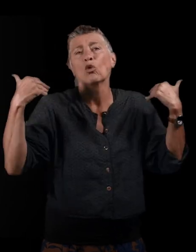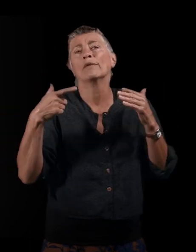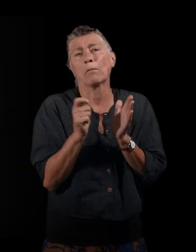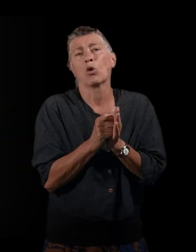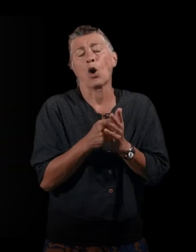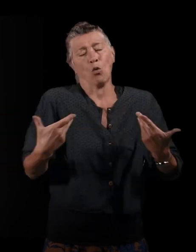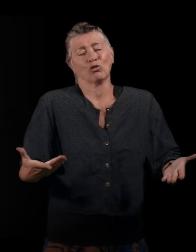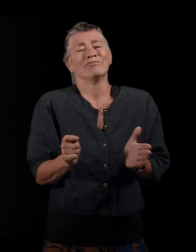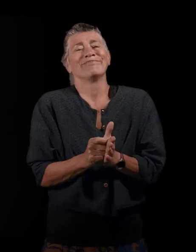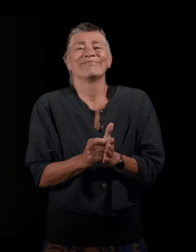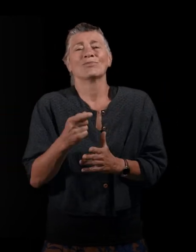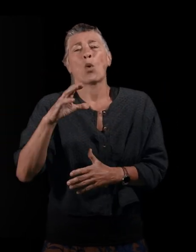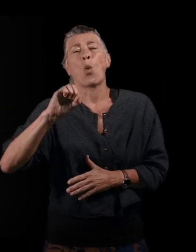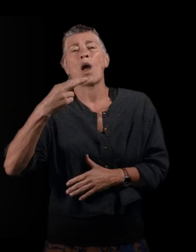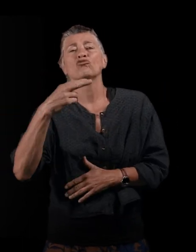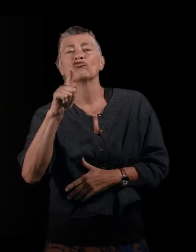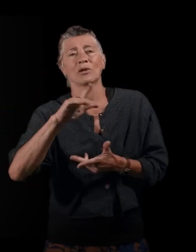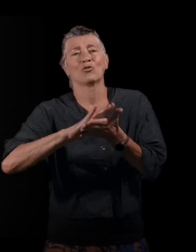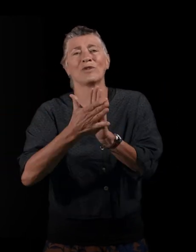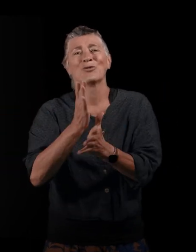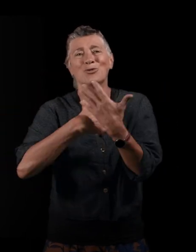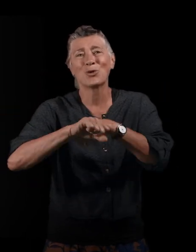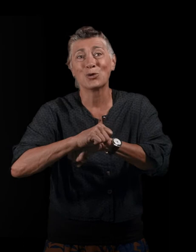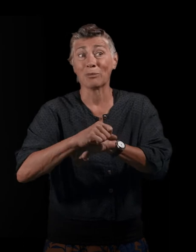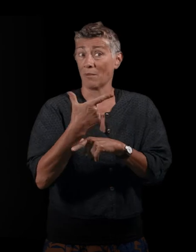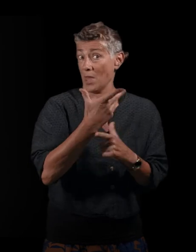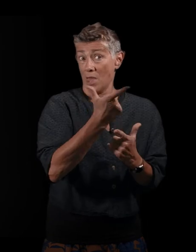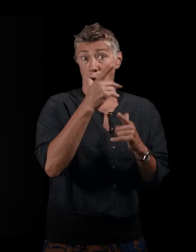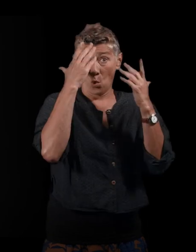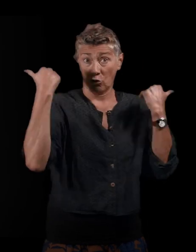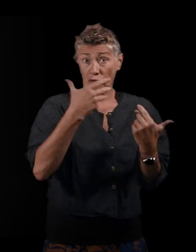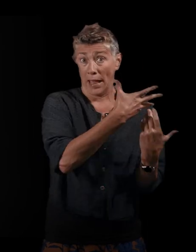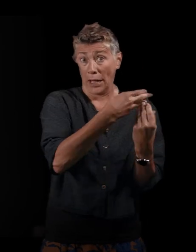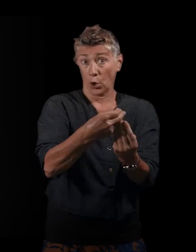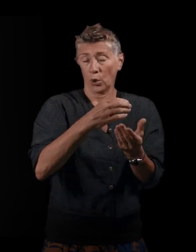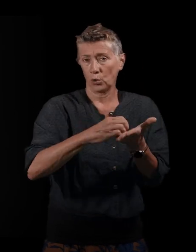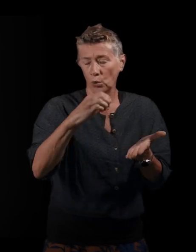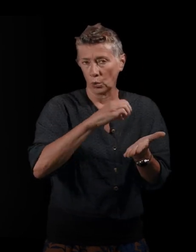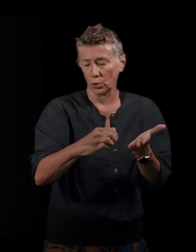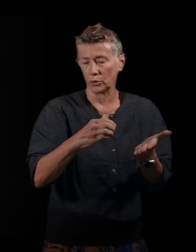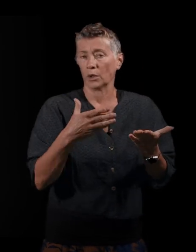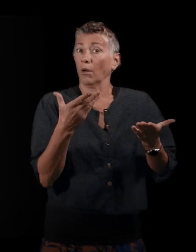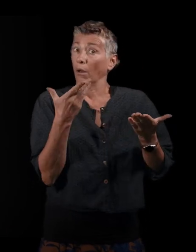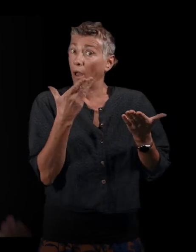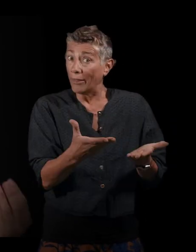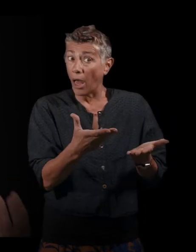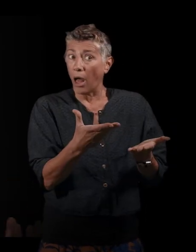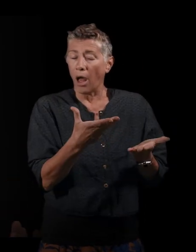les accueils sur le tarmac de Toulouse. là, en effet, cette expérience de l'exil brutale,